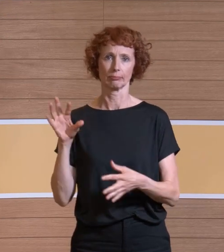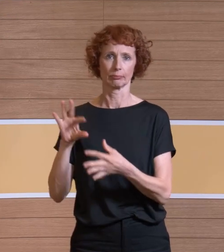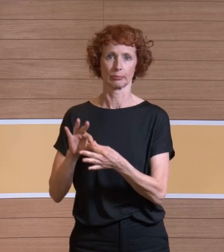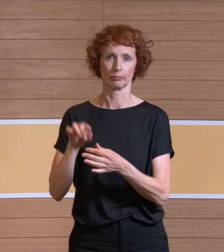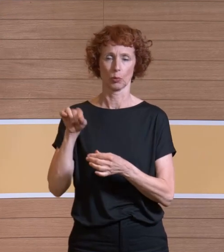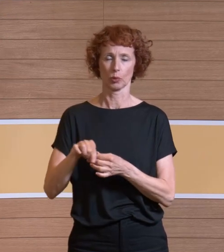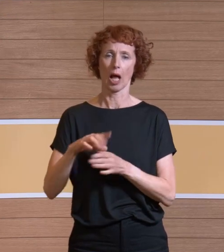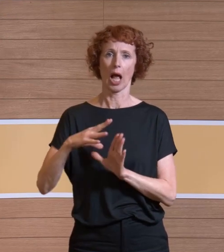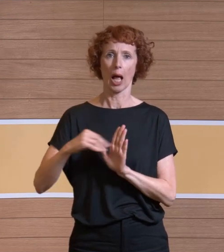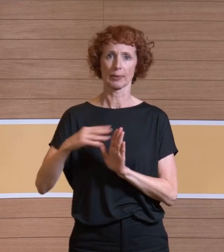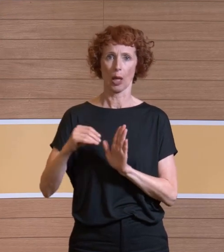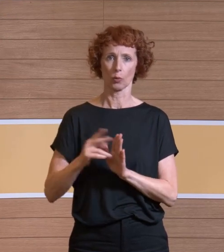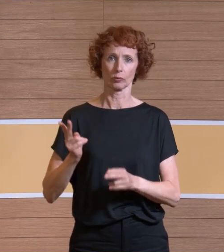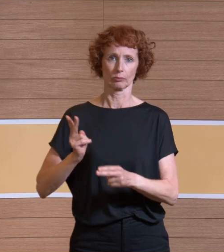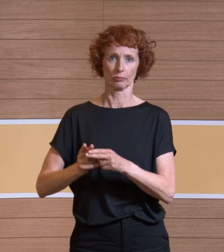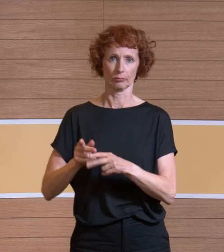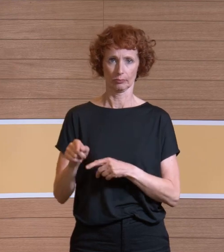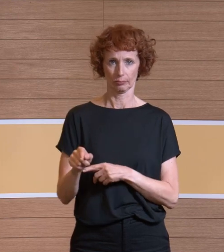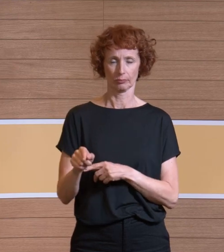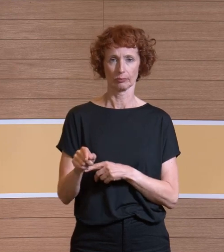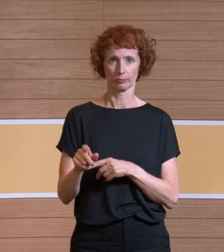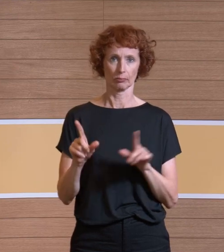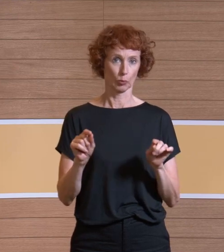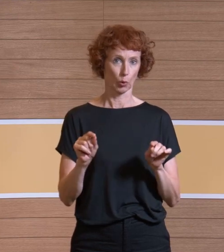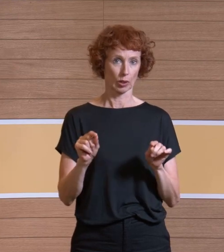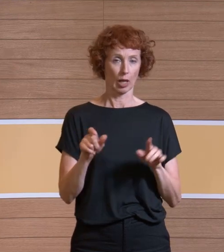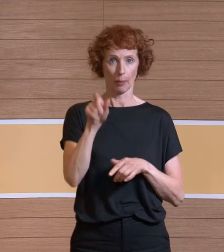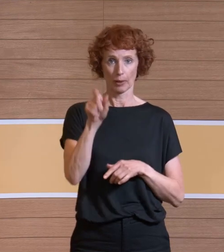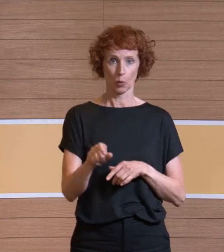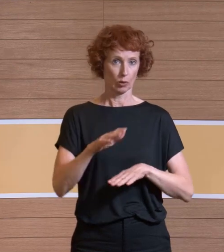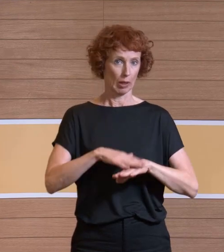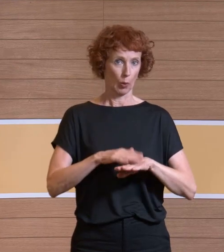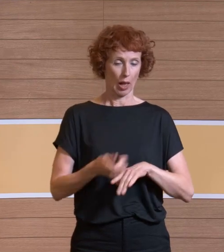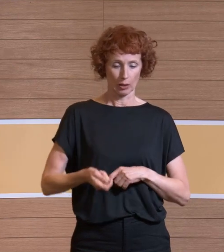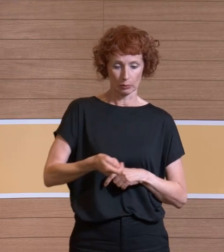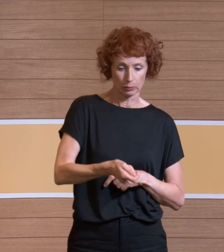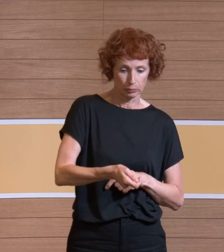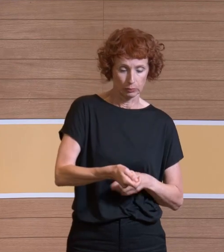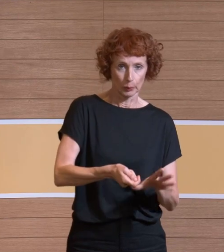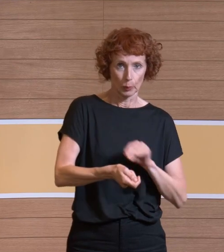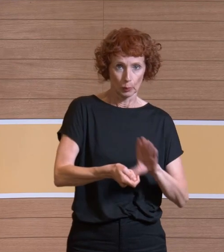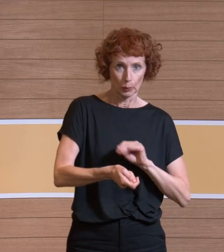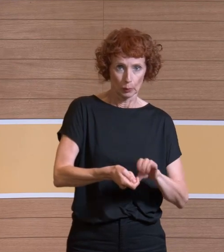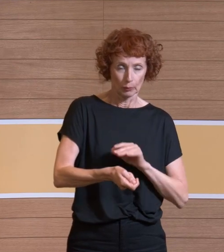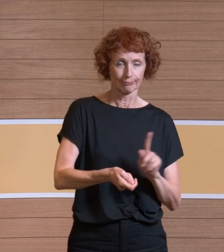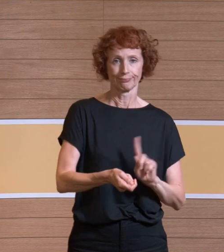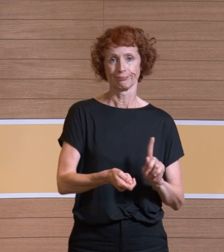die Absaugung da dransetzen. Also es geht nicht darum, dass jemand manuell das Ganze die ganze Zeit hält. Das nur für gewisse